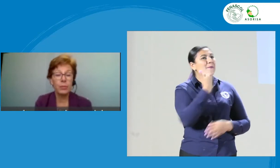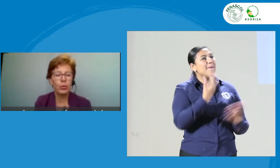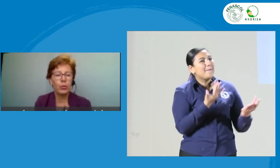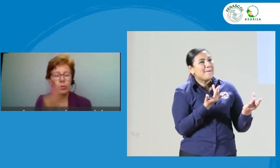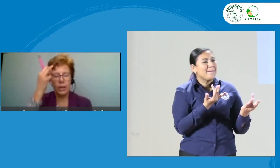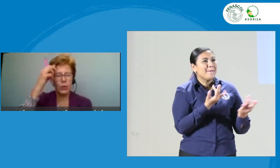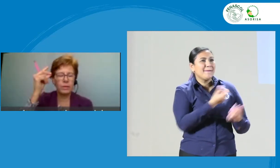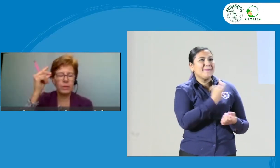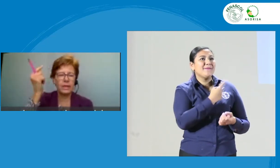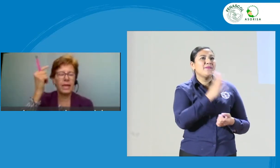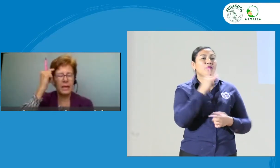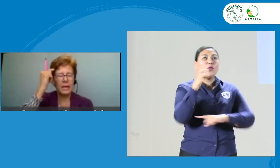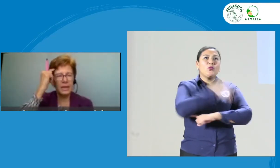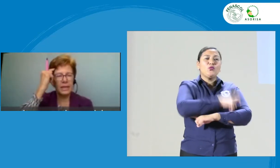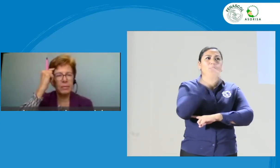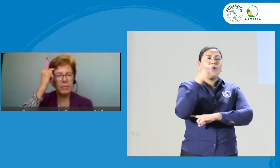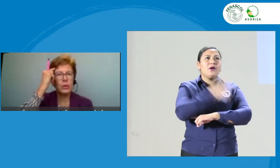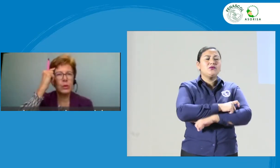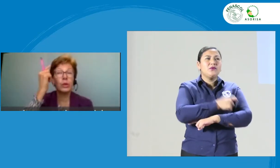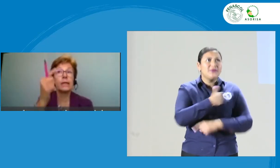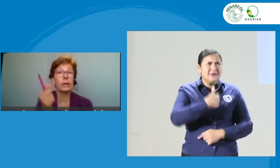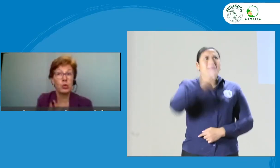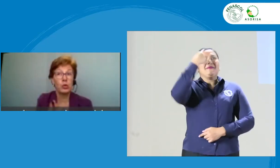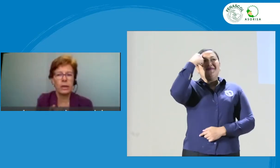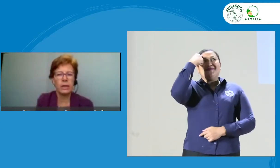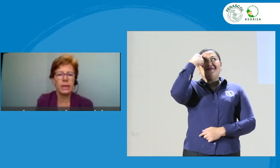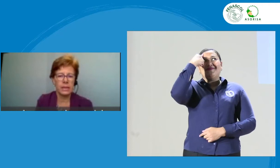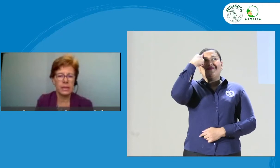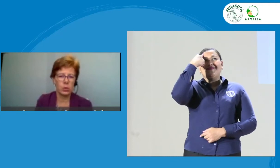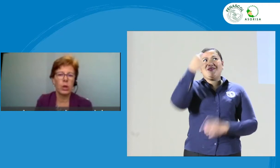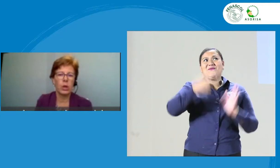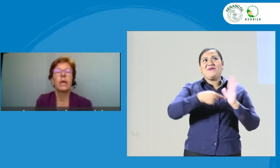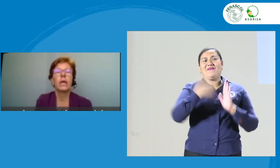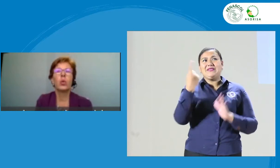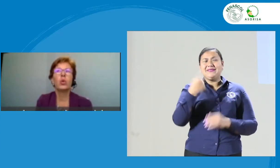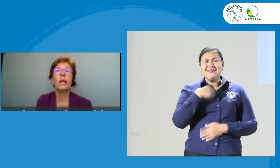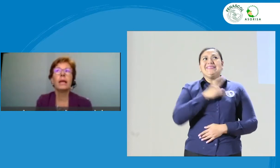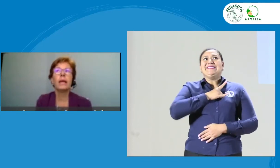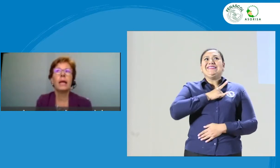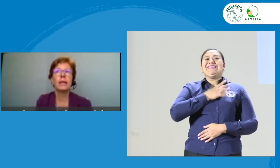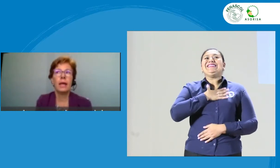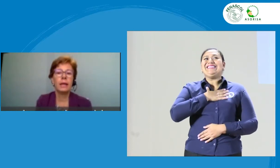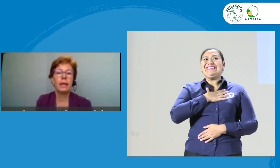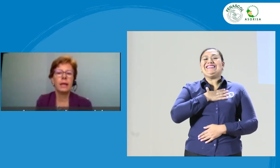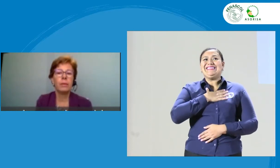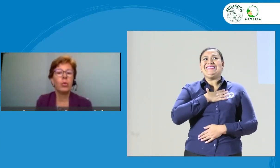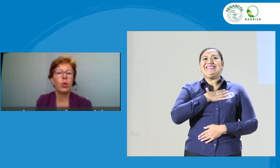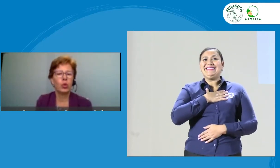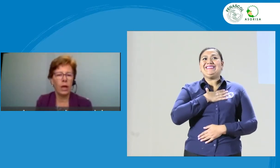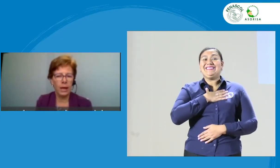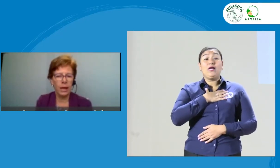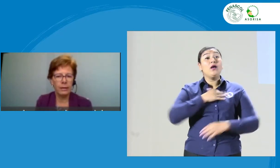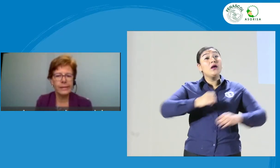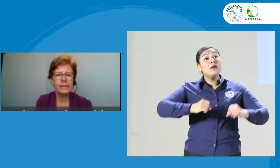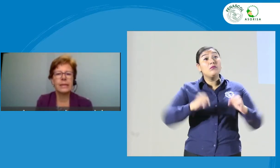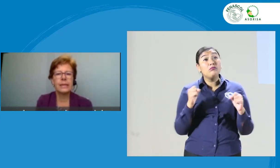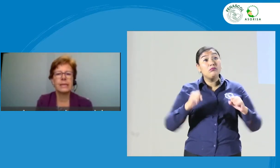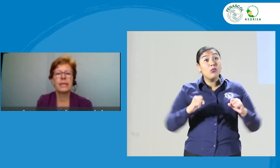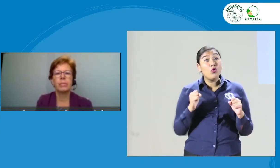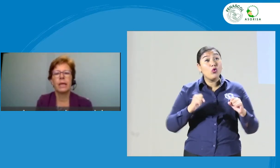esperando la pregunta de alguien de Putumayo, inmediatamente me hizo clic justamente eso. Que una es la realidad en Bogotá,